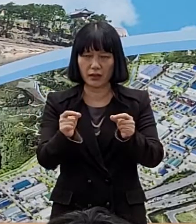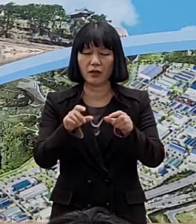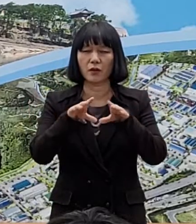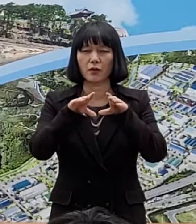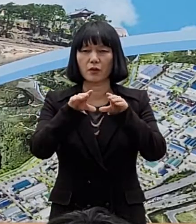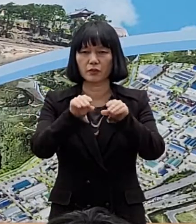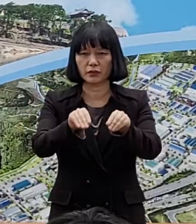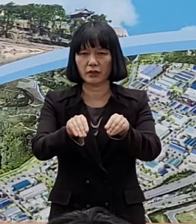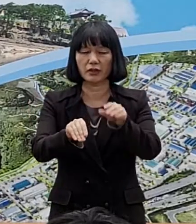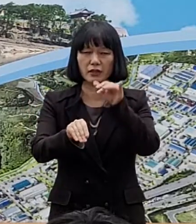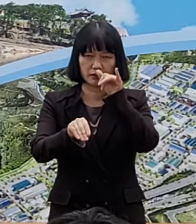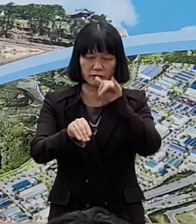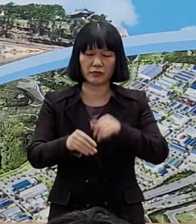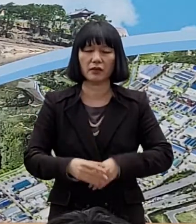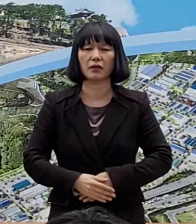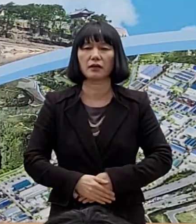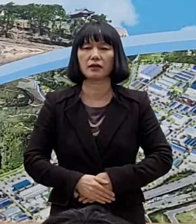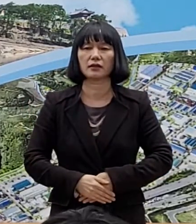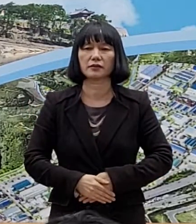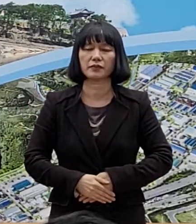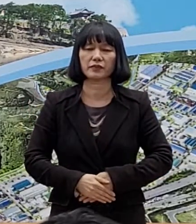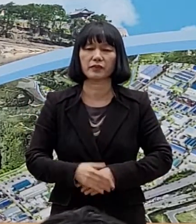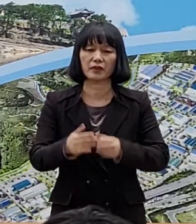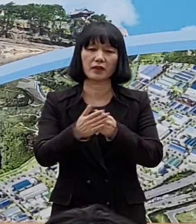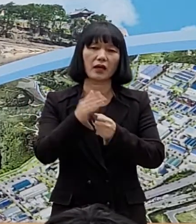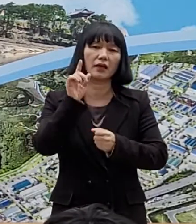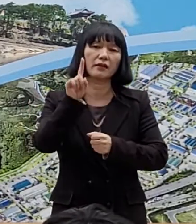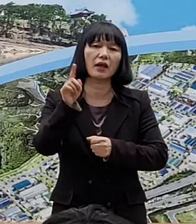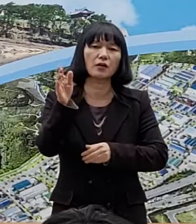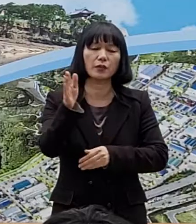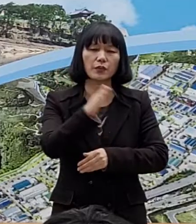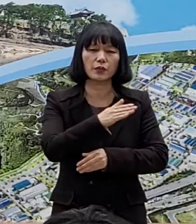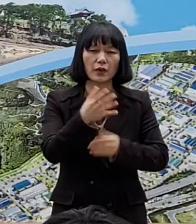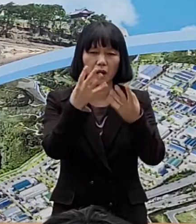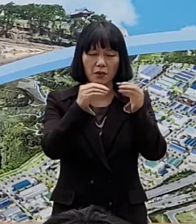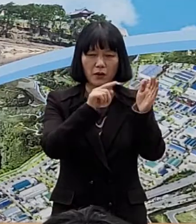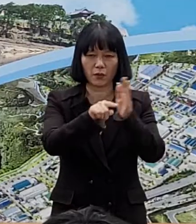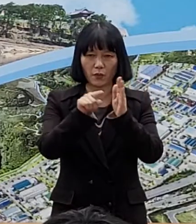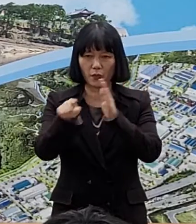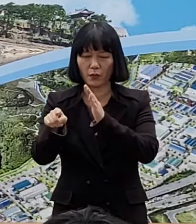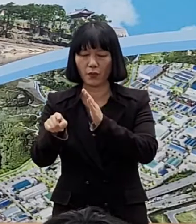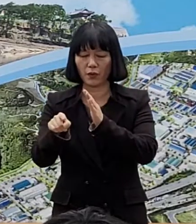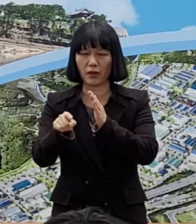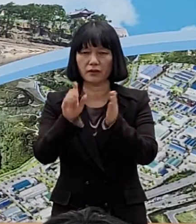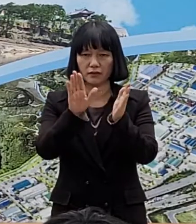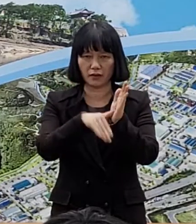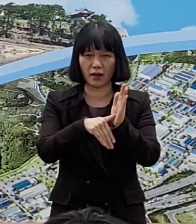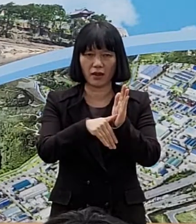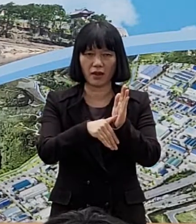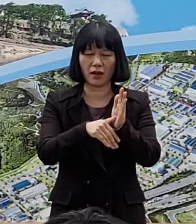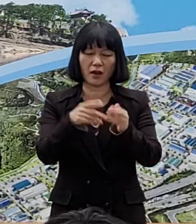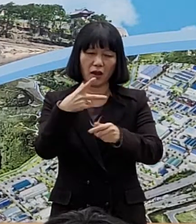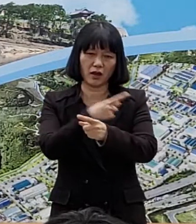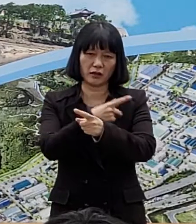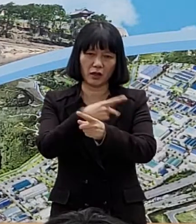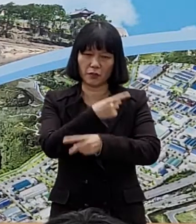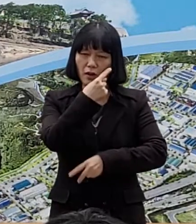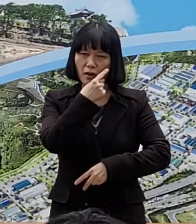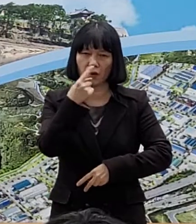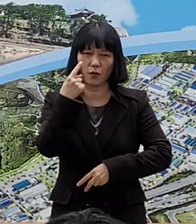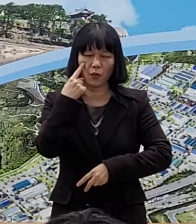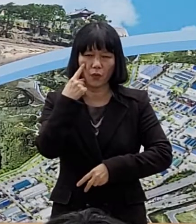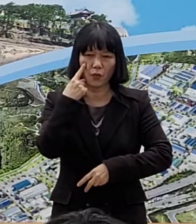결정하였습니다. 이에 내일부터는 다중이용시설 출입 시 접종 증명,